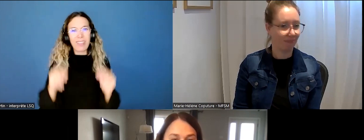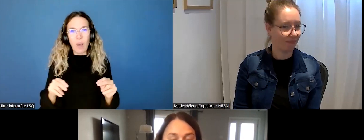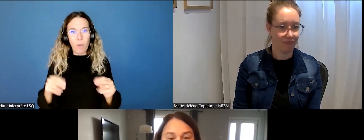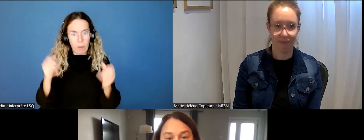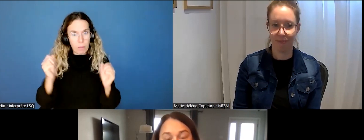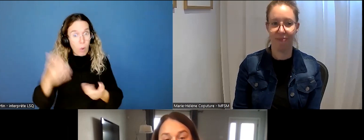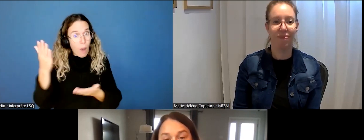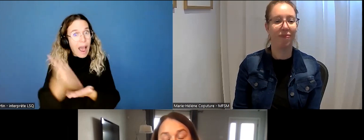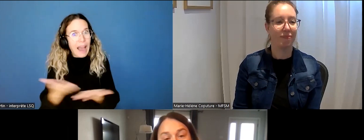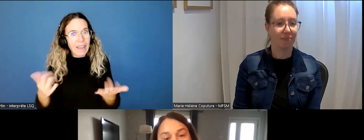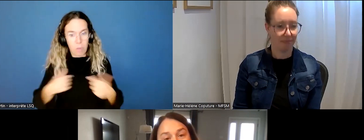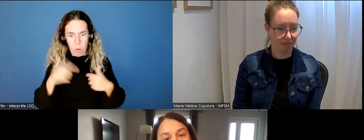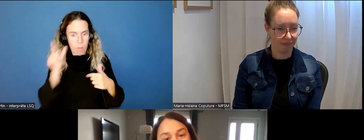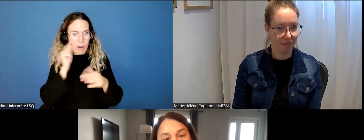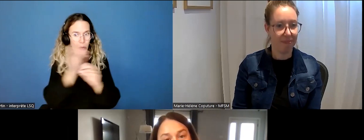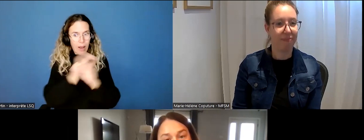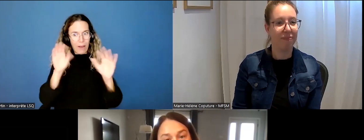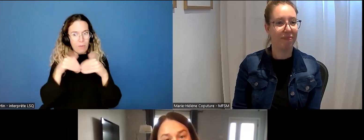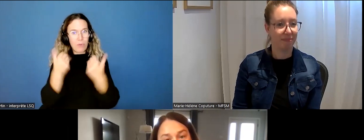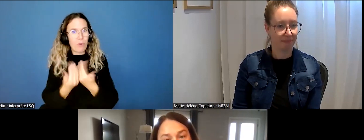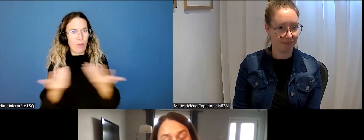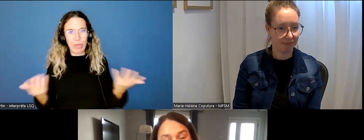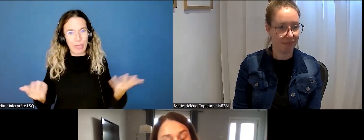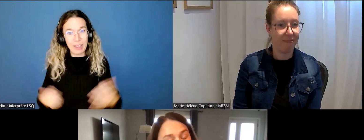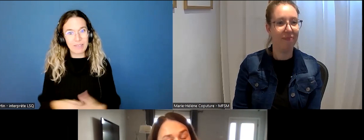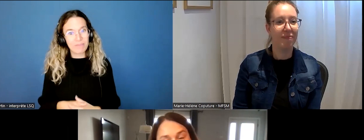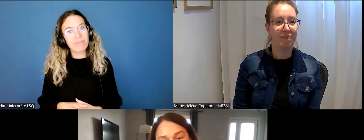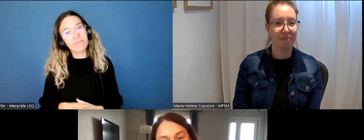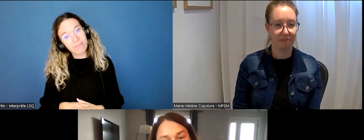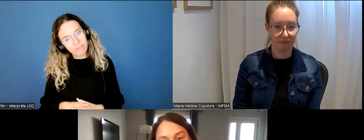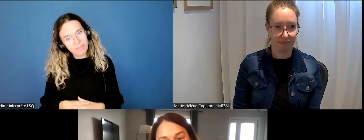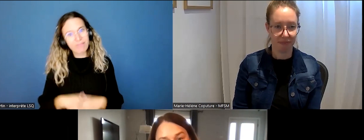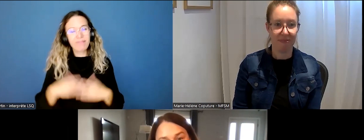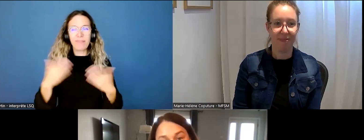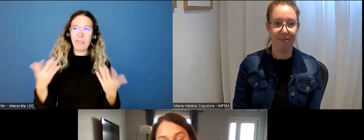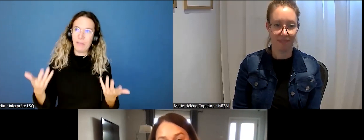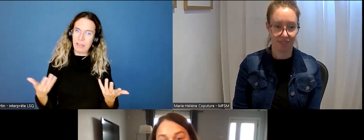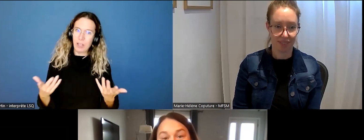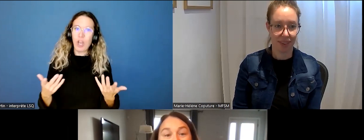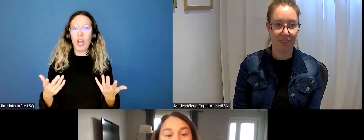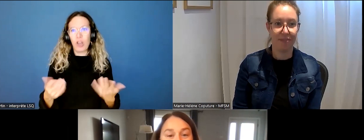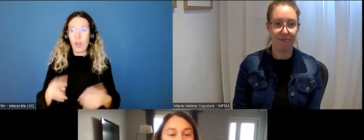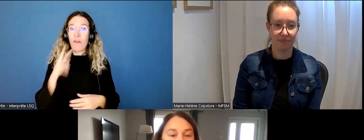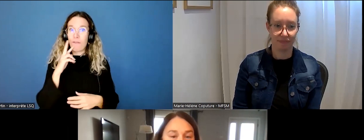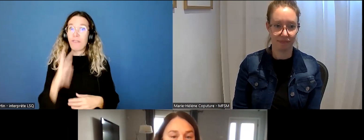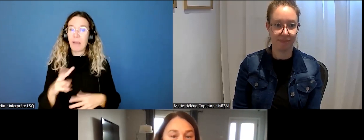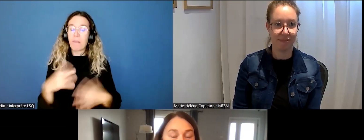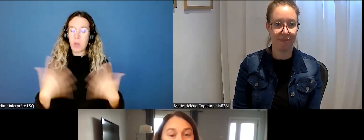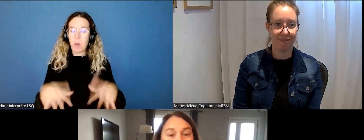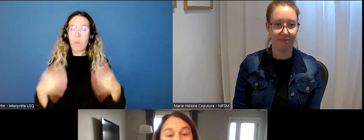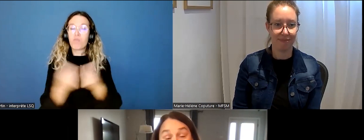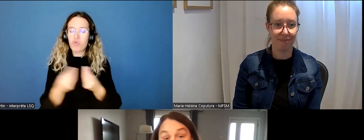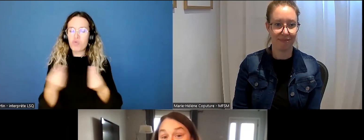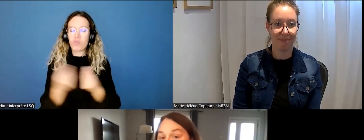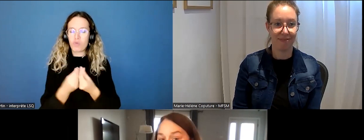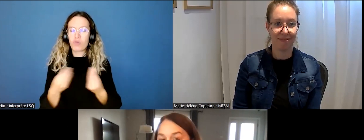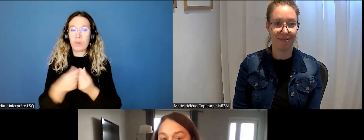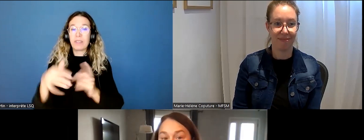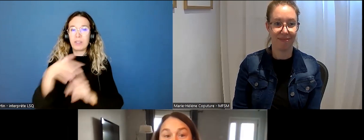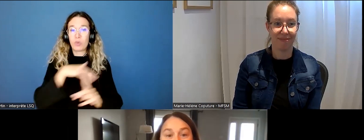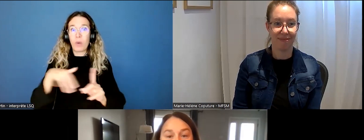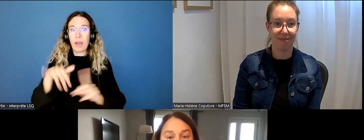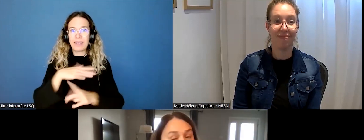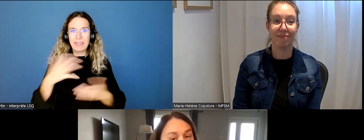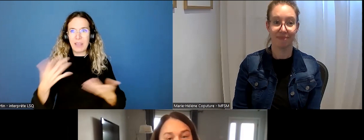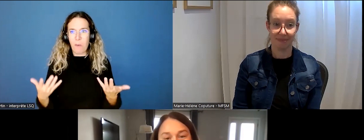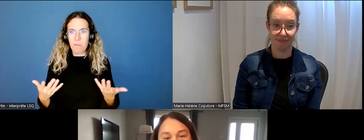situation de violence conjugale. Puis, tu sais, donc, tu sais, il y a vraiment un grand nombre de situations qu'on échappe ou